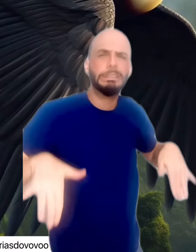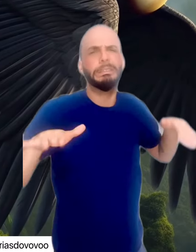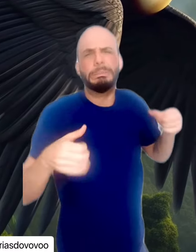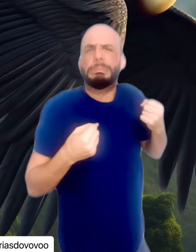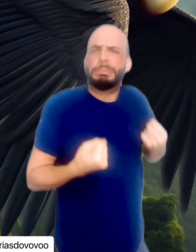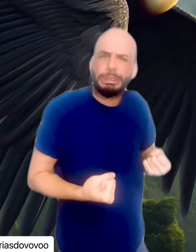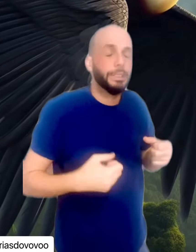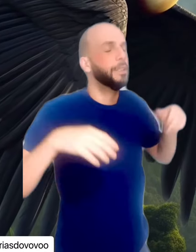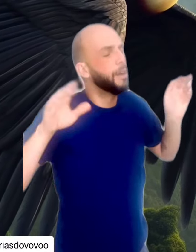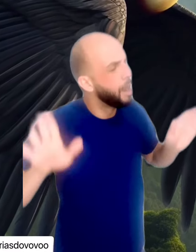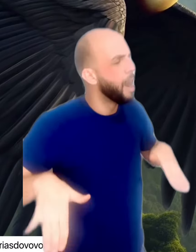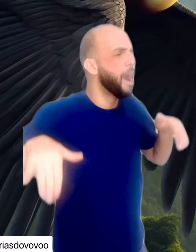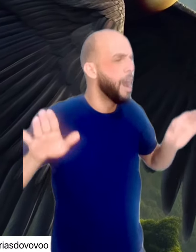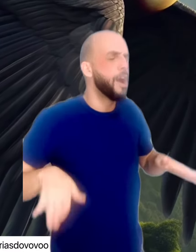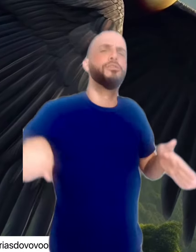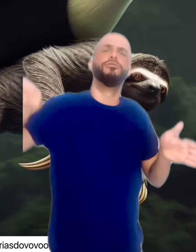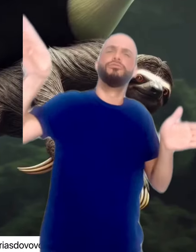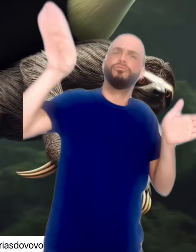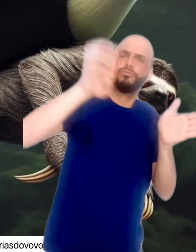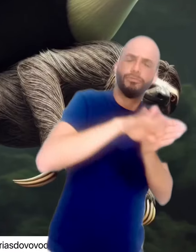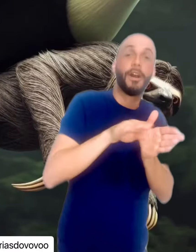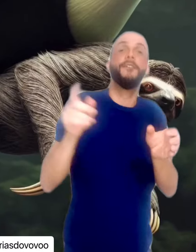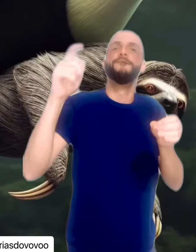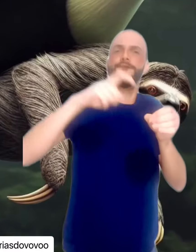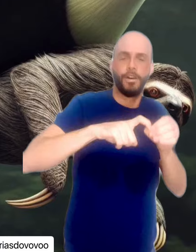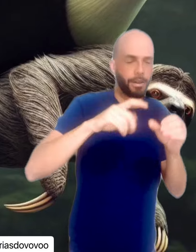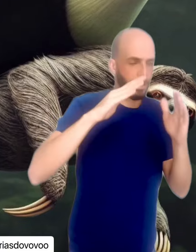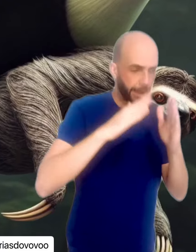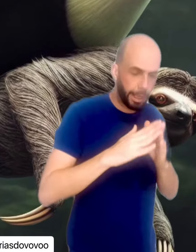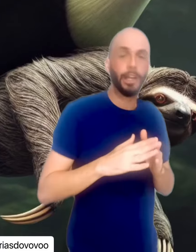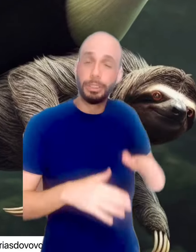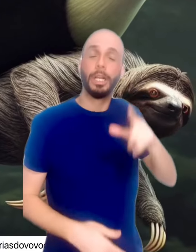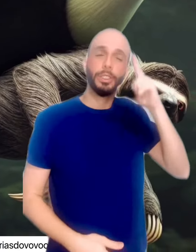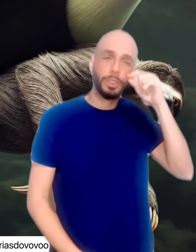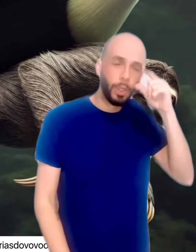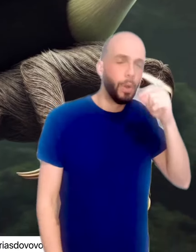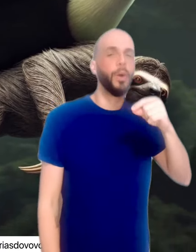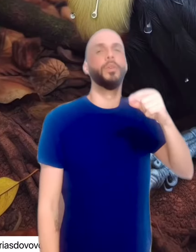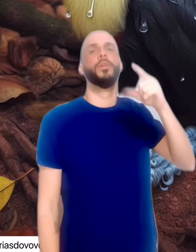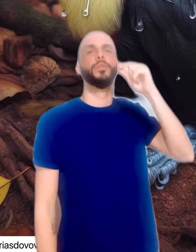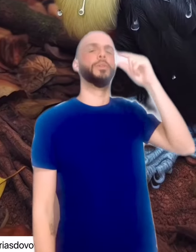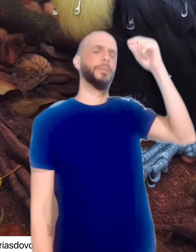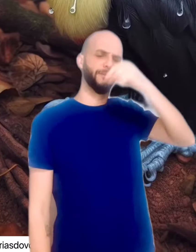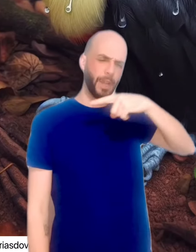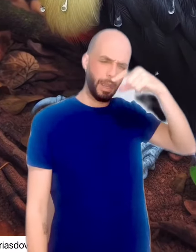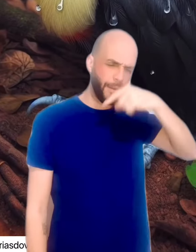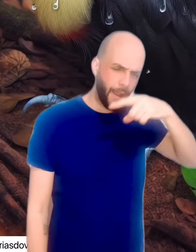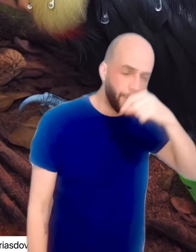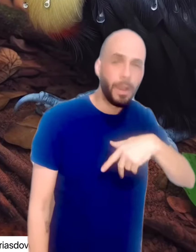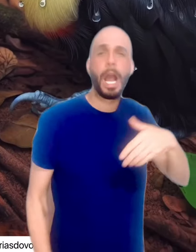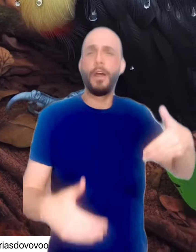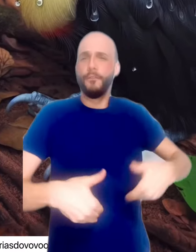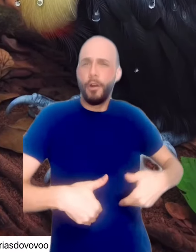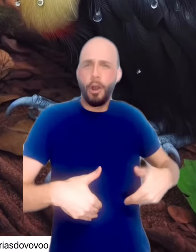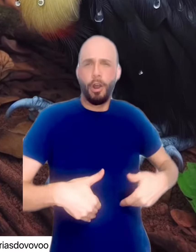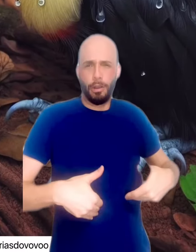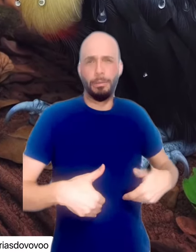O tucano quase se mata para trazer tamanho encosto até sua casa. Pois estava com fome, com sono